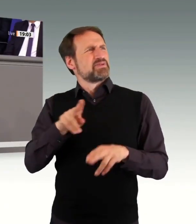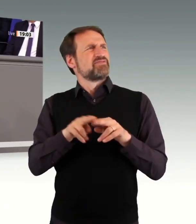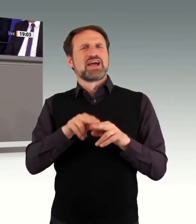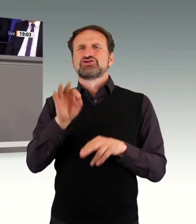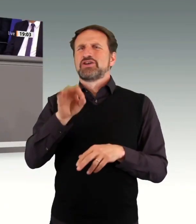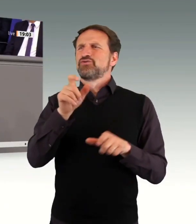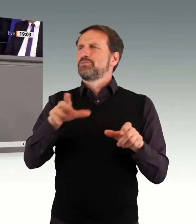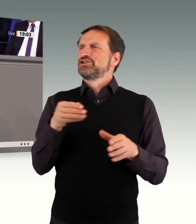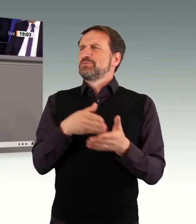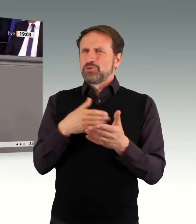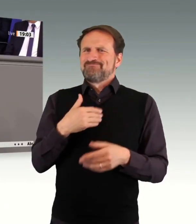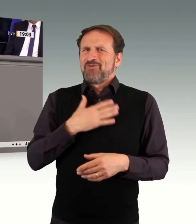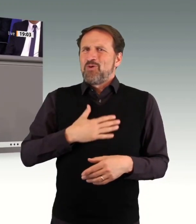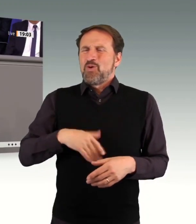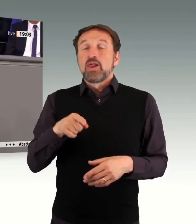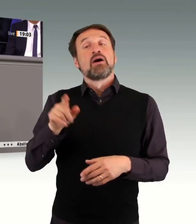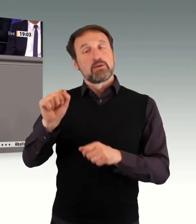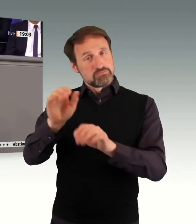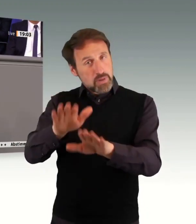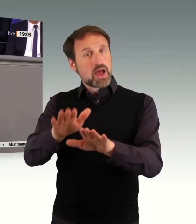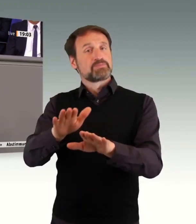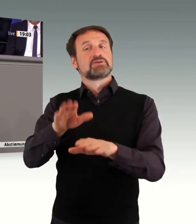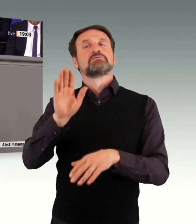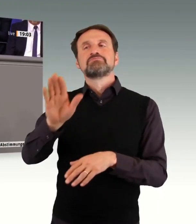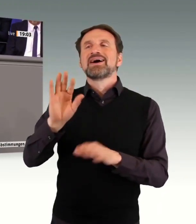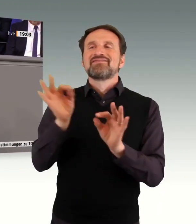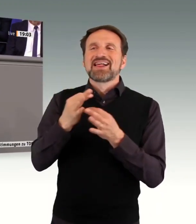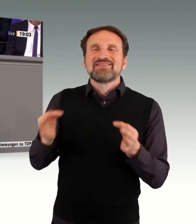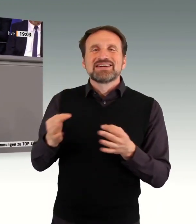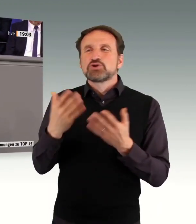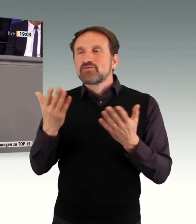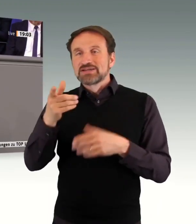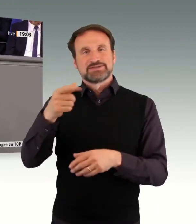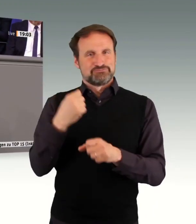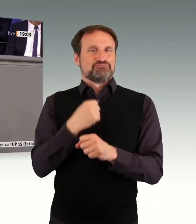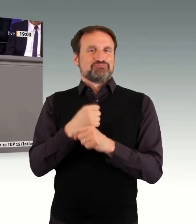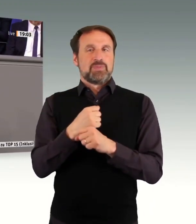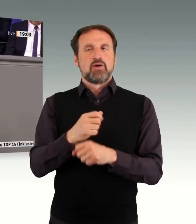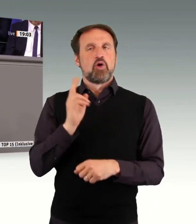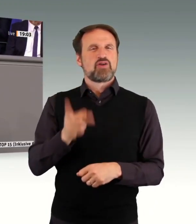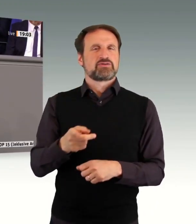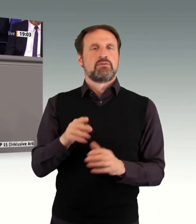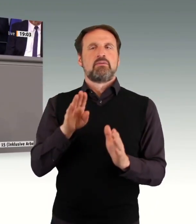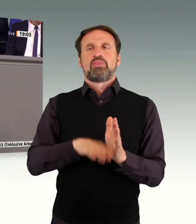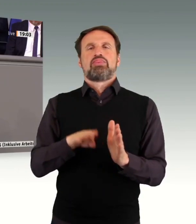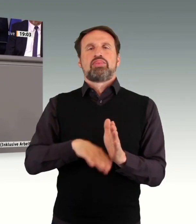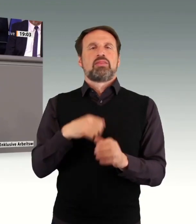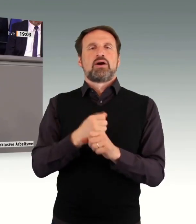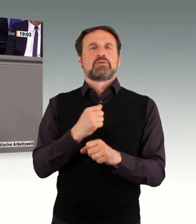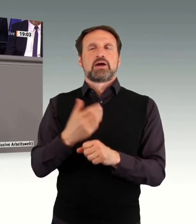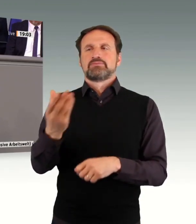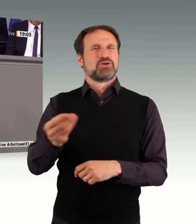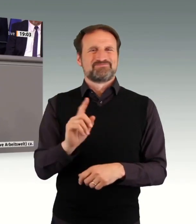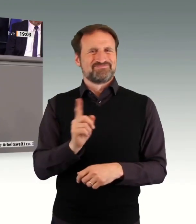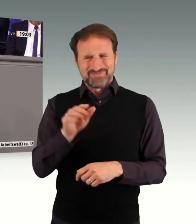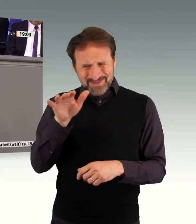nach ihren Qualifikationen tätig zu werden. Die sind häufig höher als das, was heute passiert. Wir wollen zweitens auch das ist